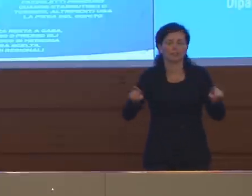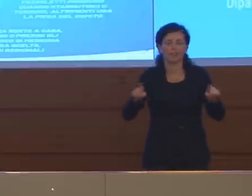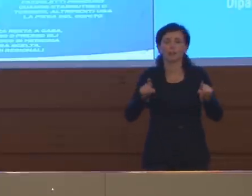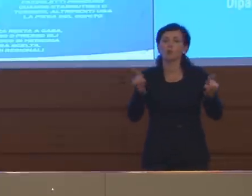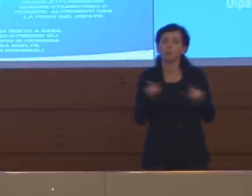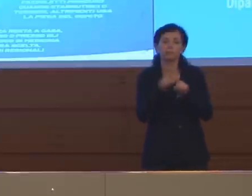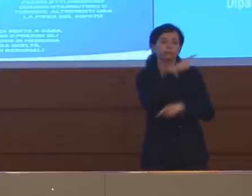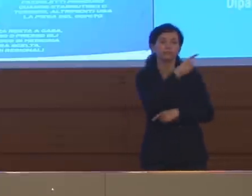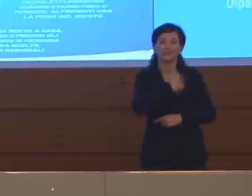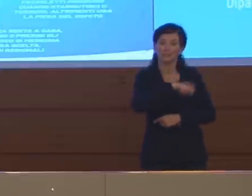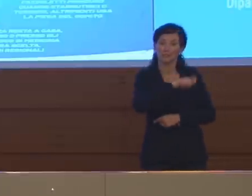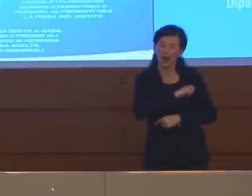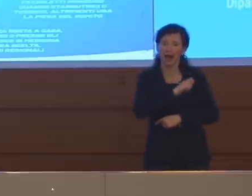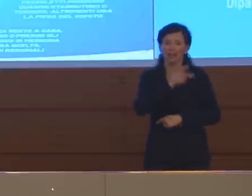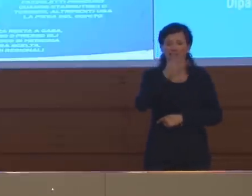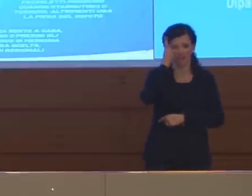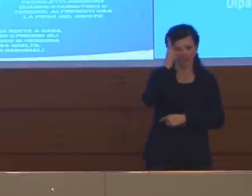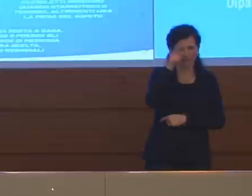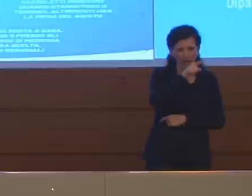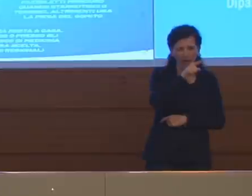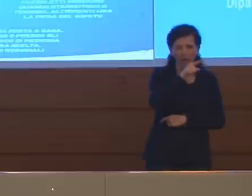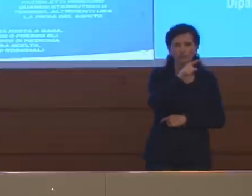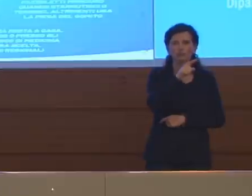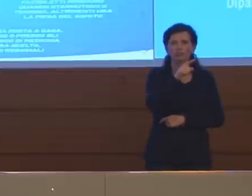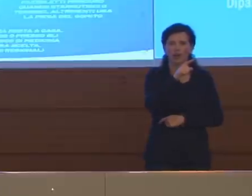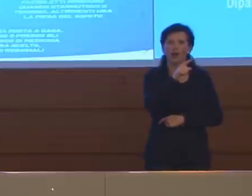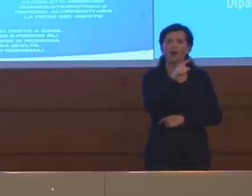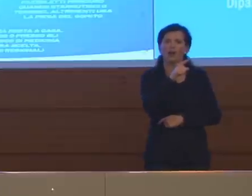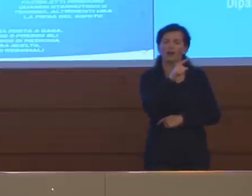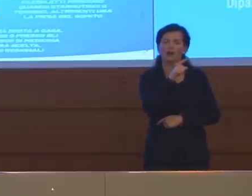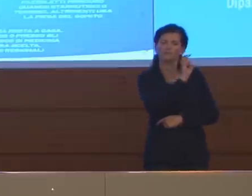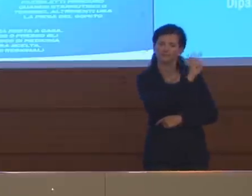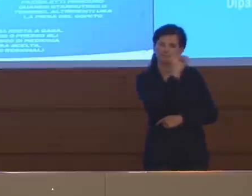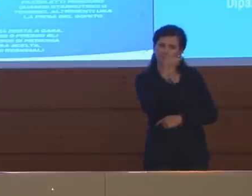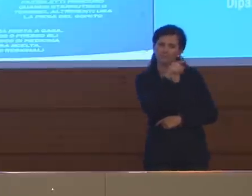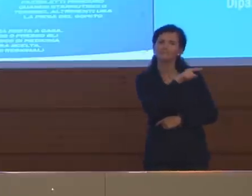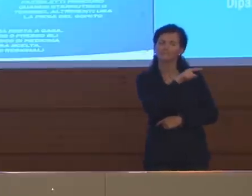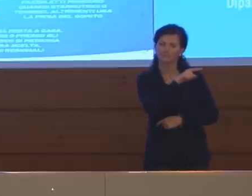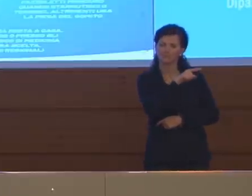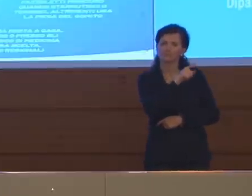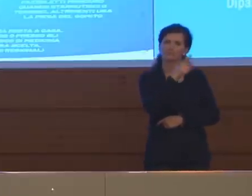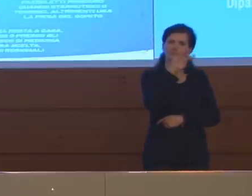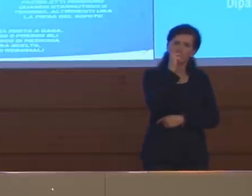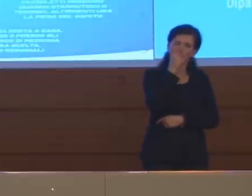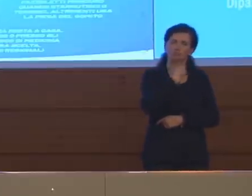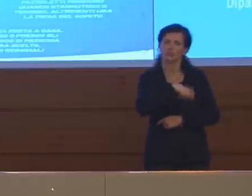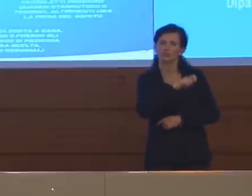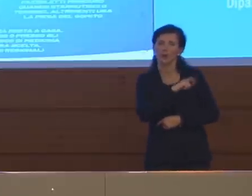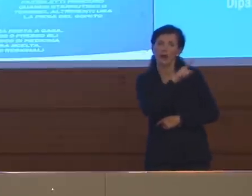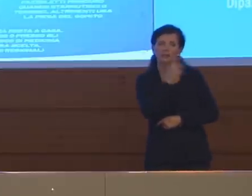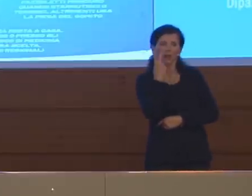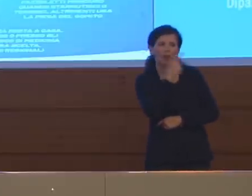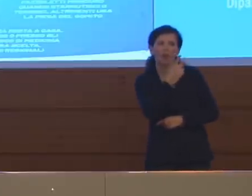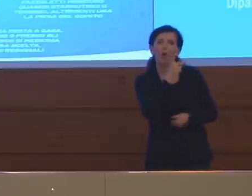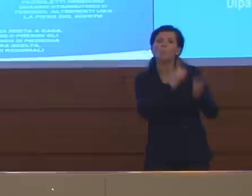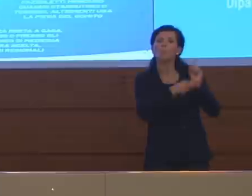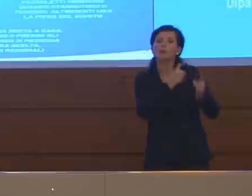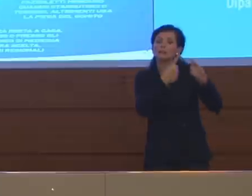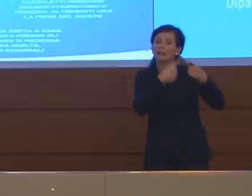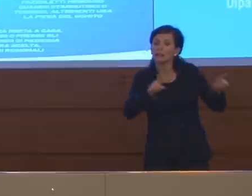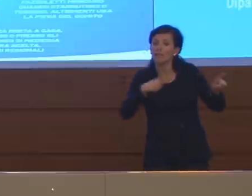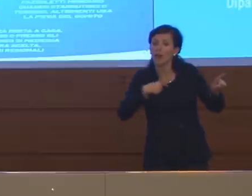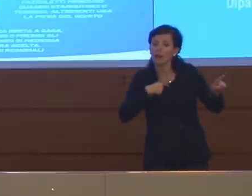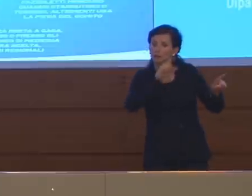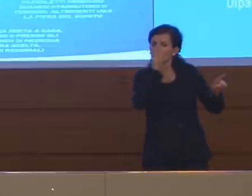Spagna, come la Francia, che ci sono paesi latini, guardiamo sono paesi che non stanno facendo politiche molto